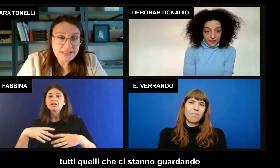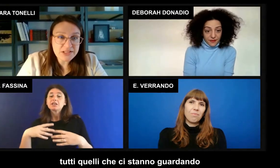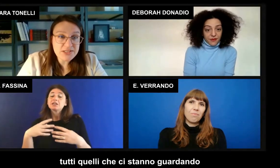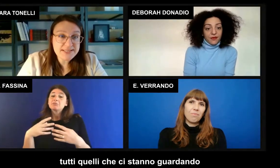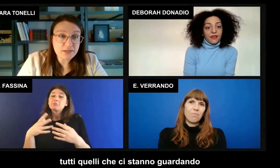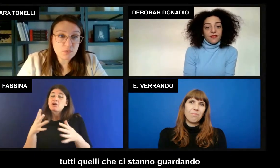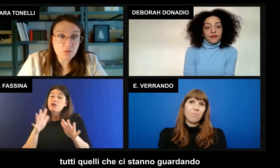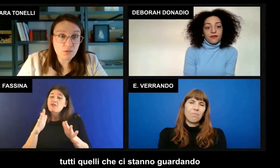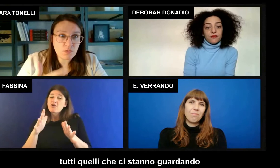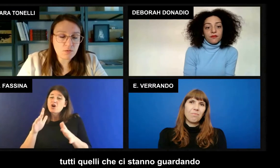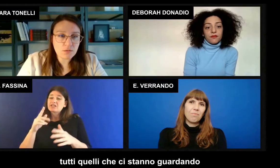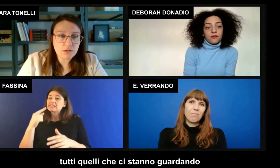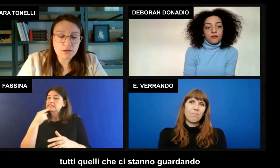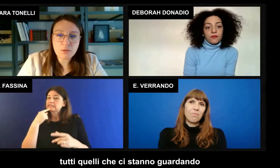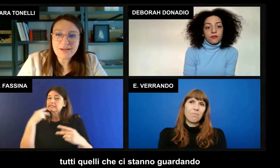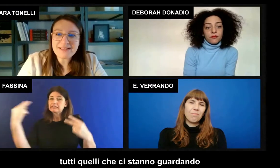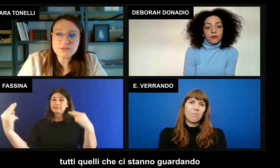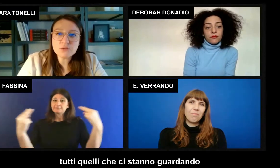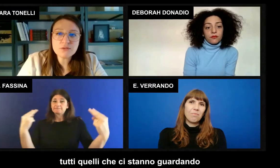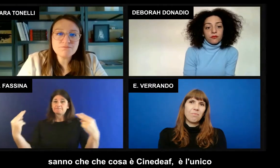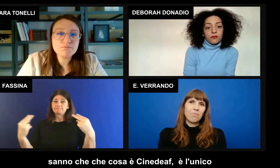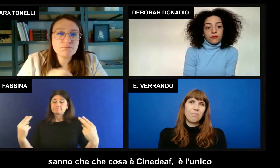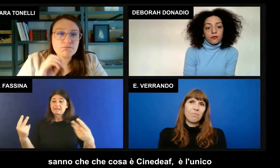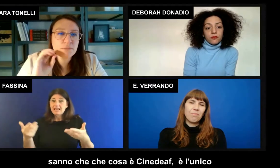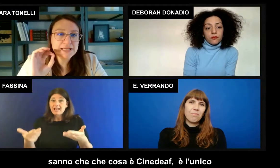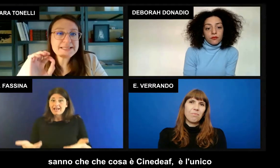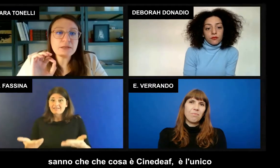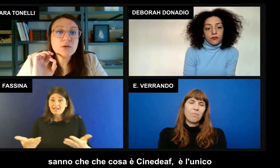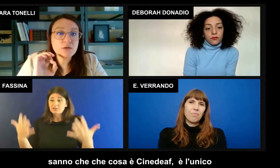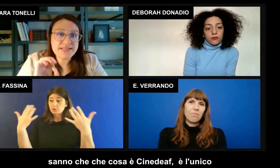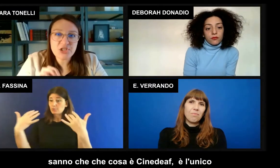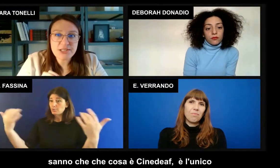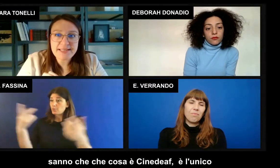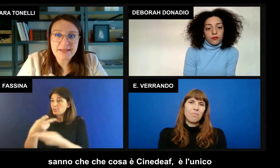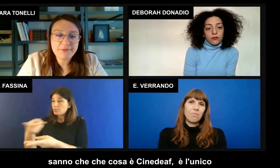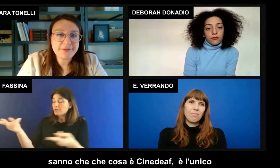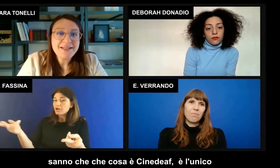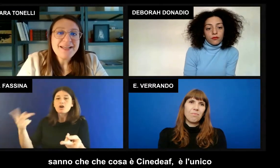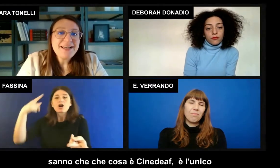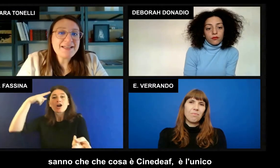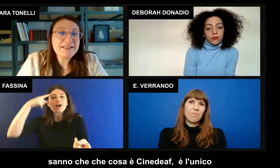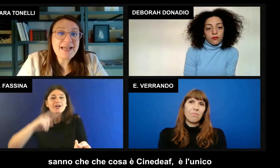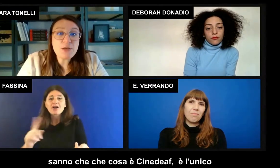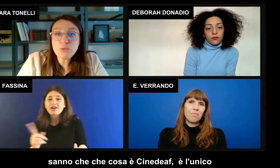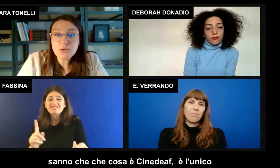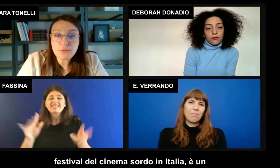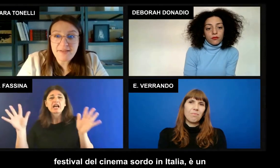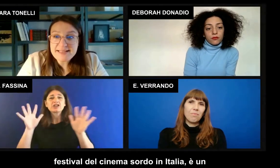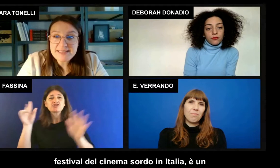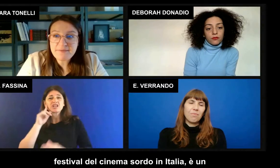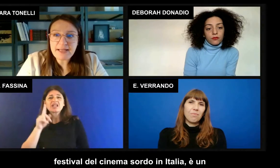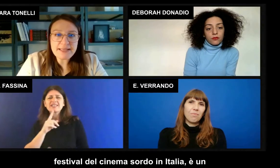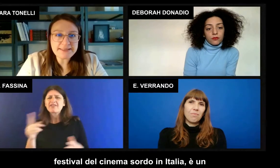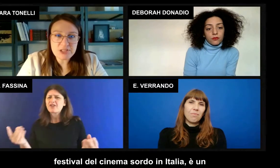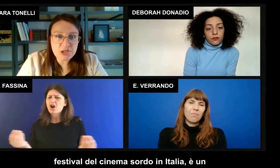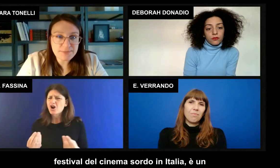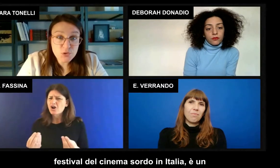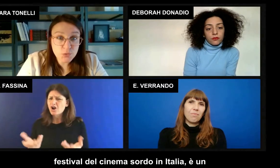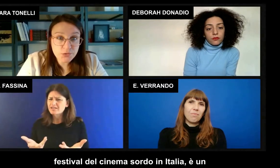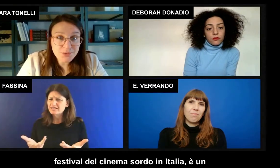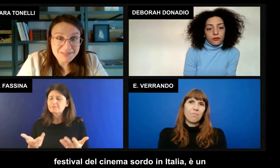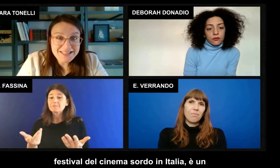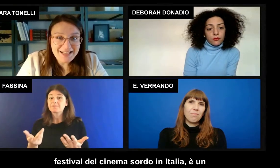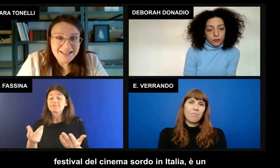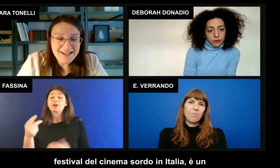tutti quelli che ci stanno guardando sanno che cos'è Cinedef. È l'unico festival del